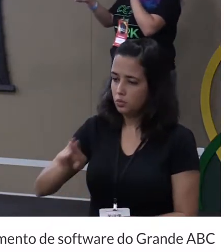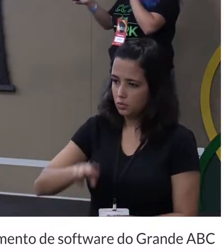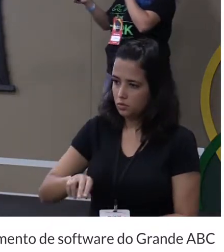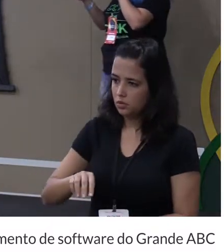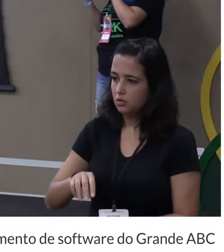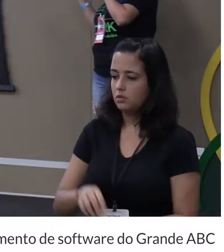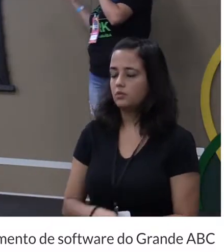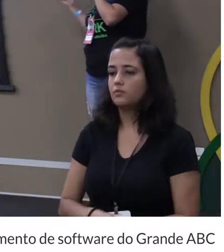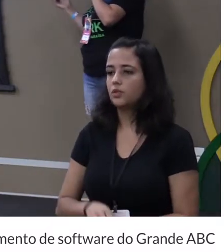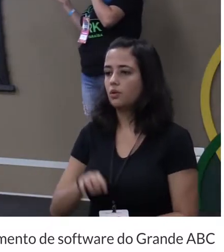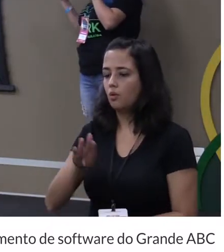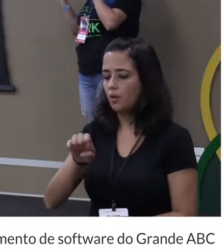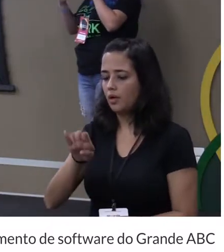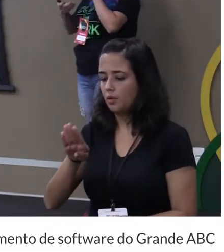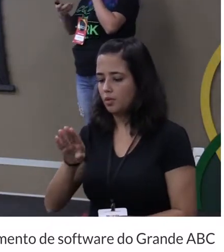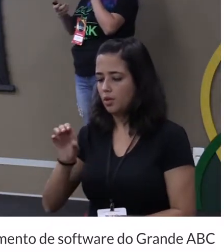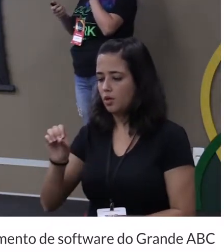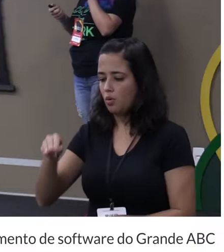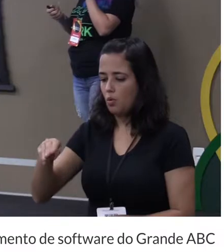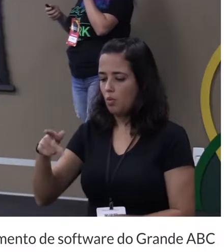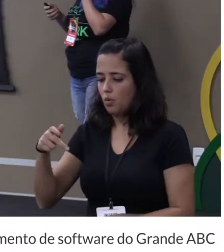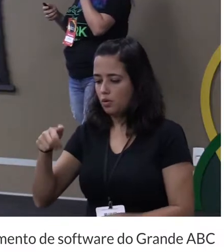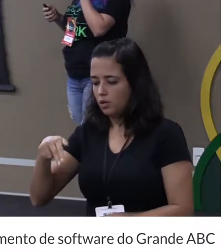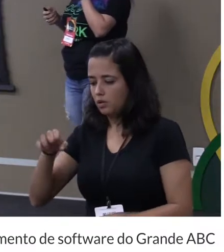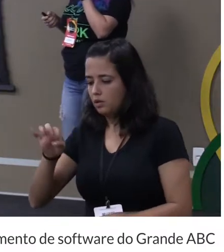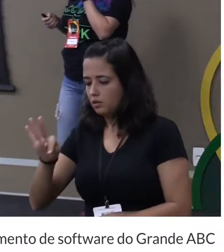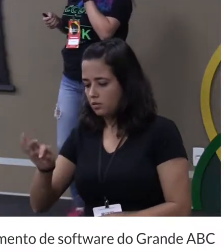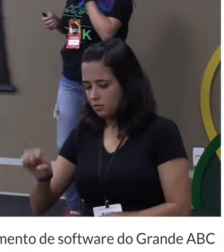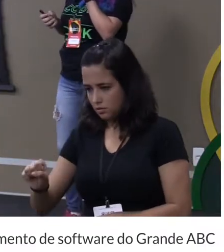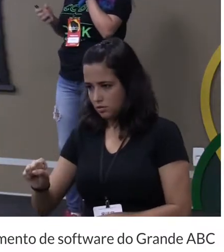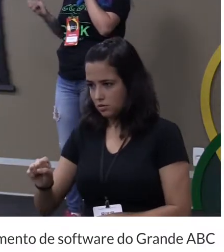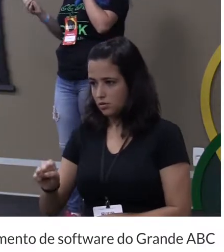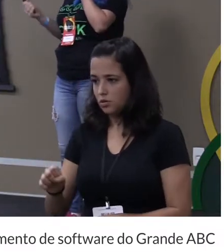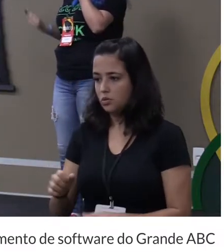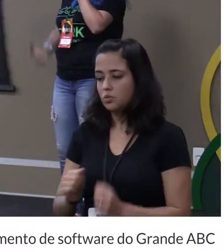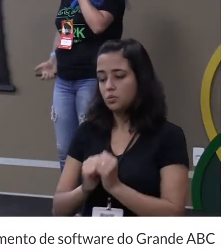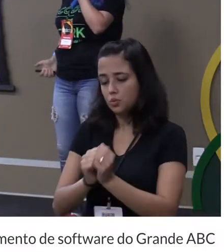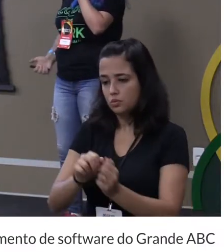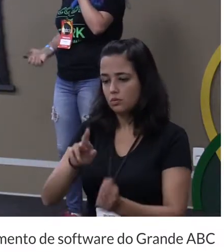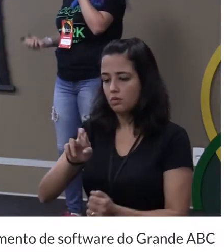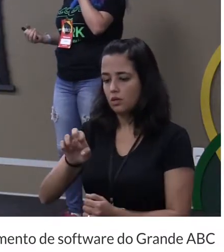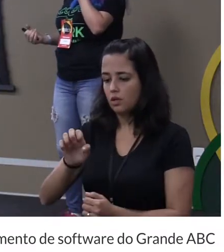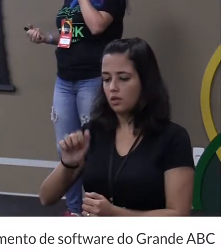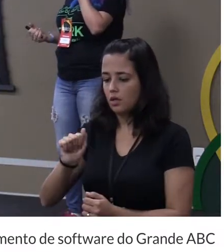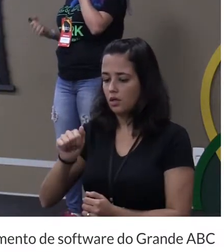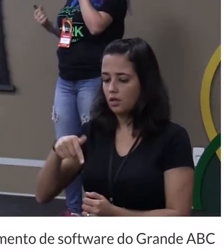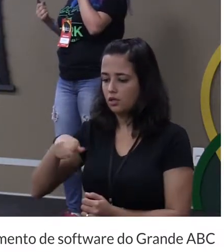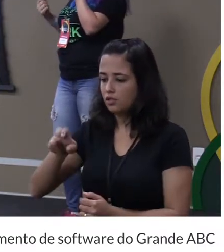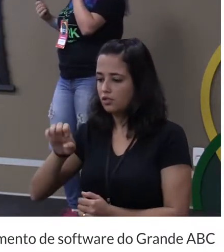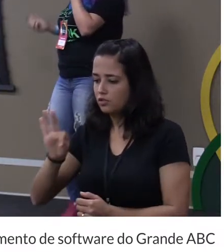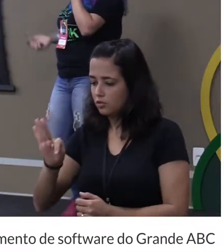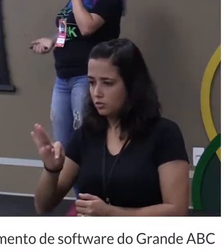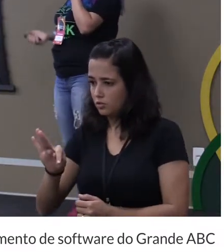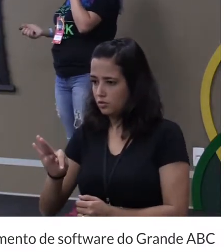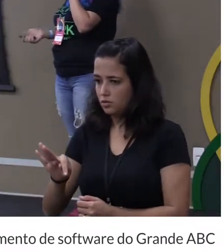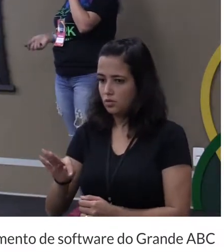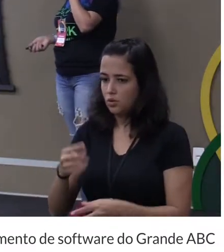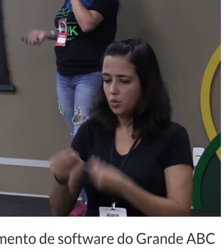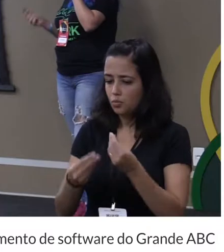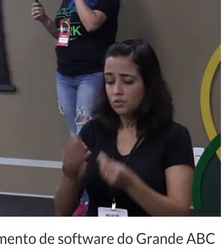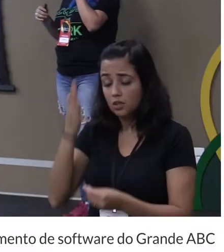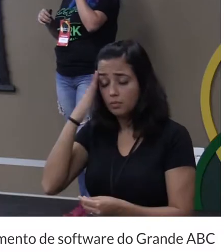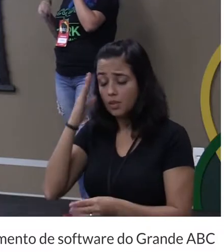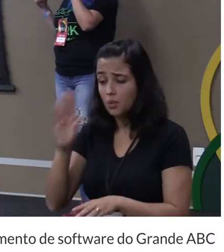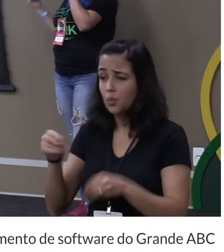Web Components em produção com React e como que eu faço para saber qual componente que eu vou